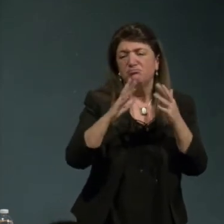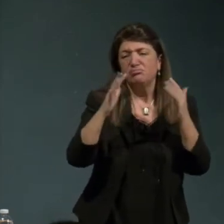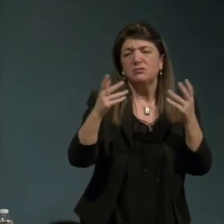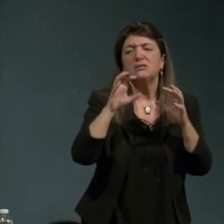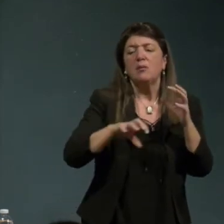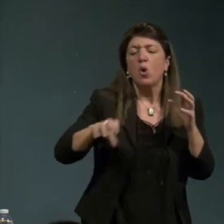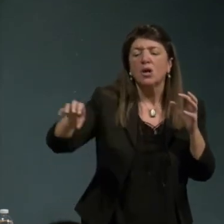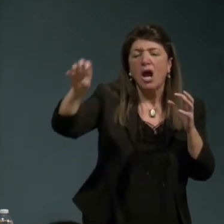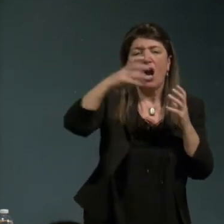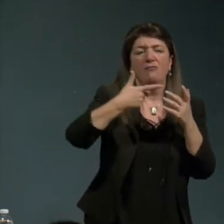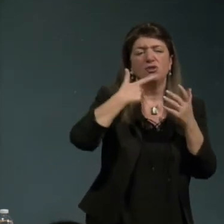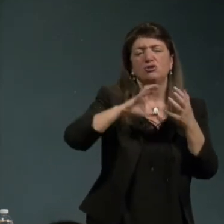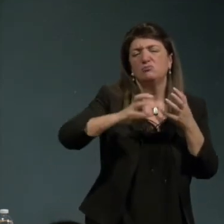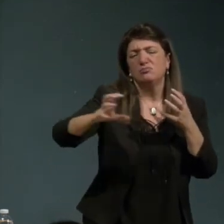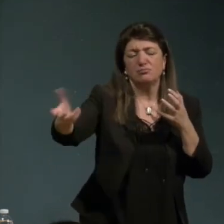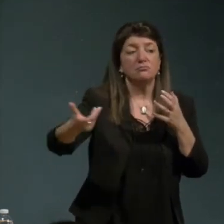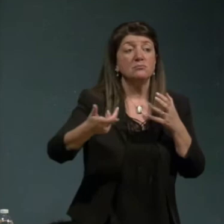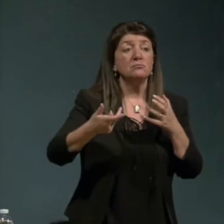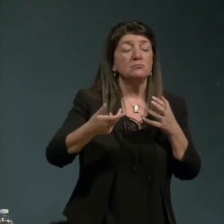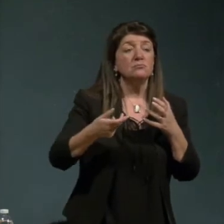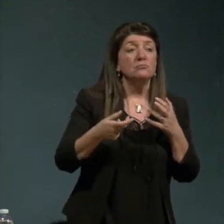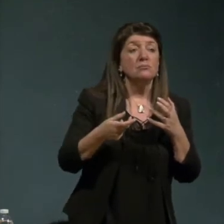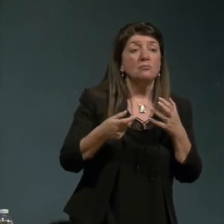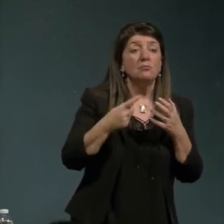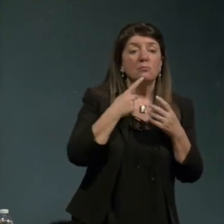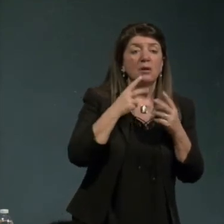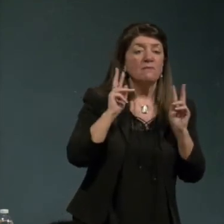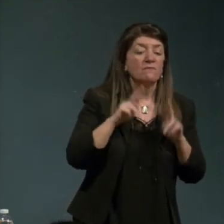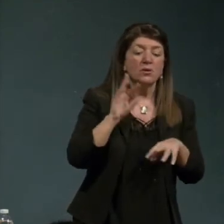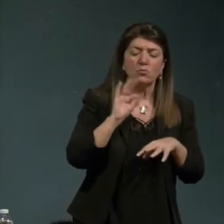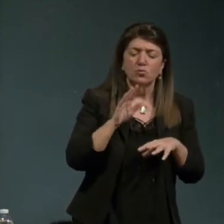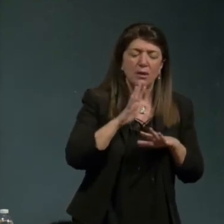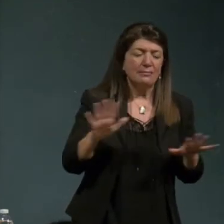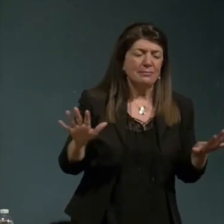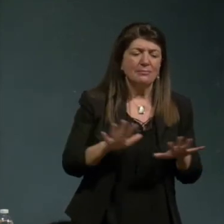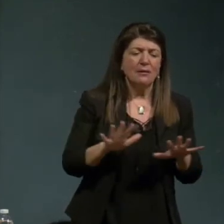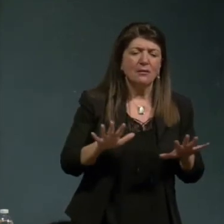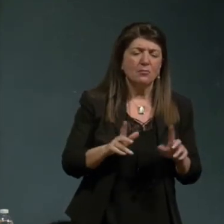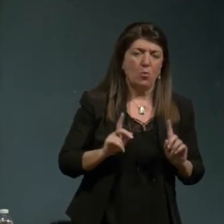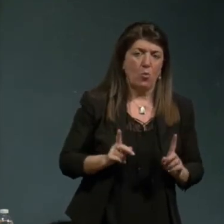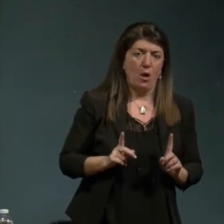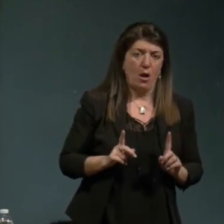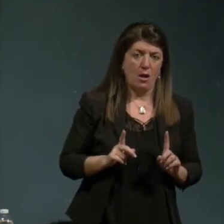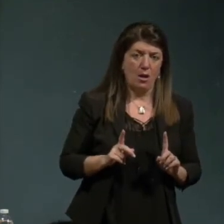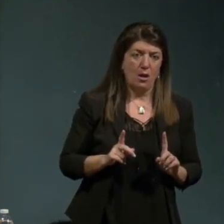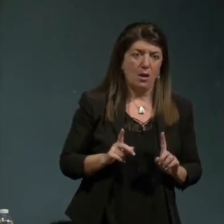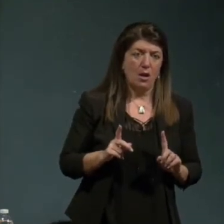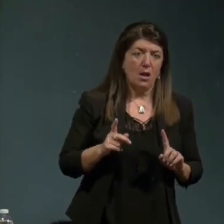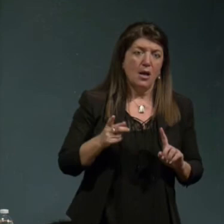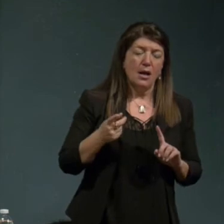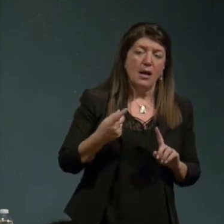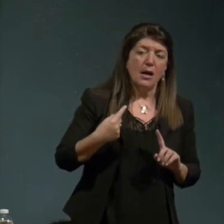allora la cosa terribile è che l'augmentazione